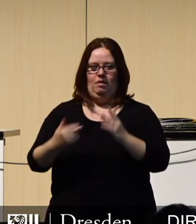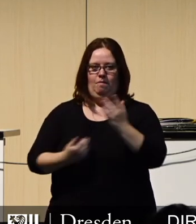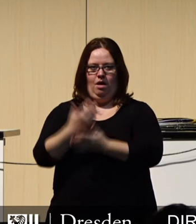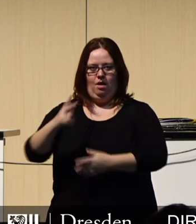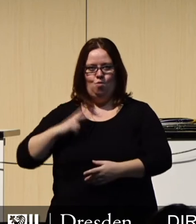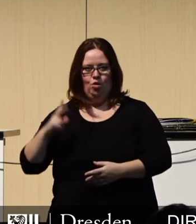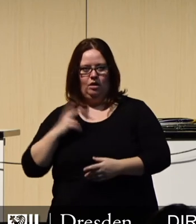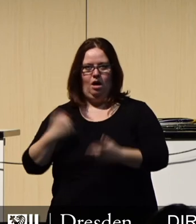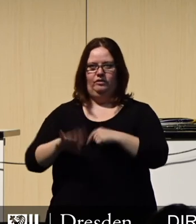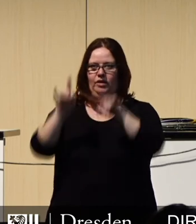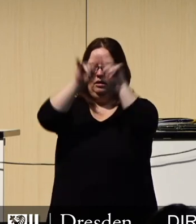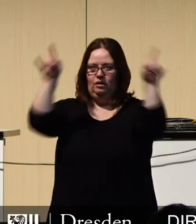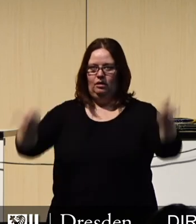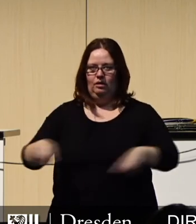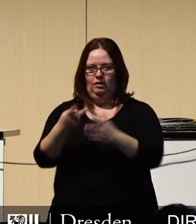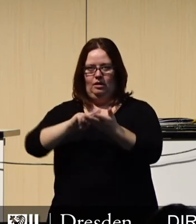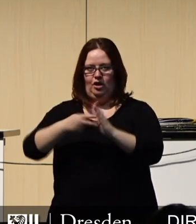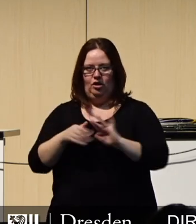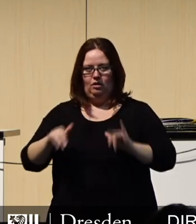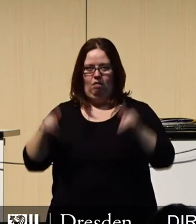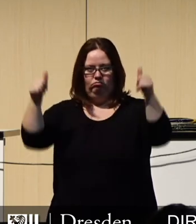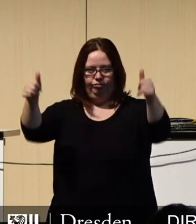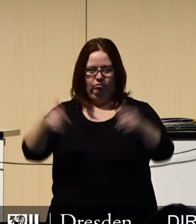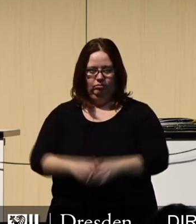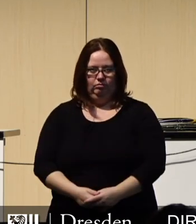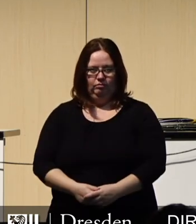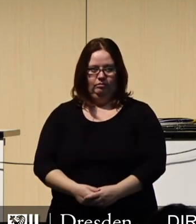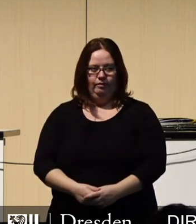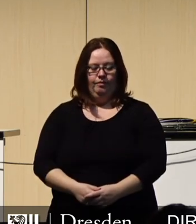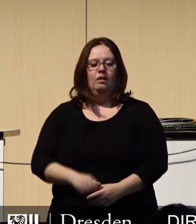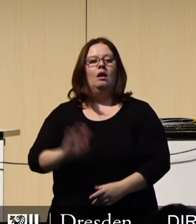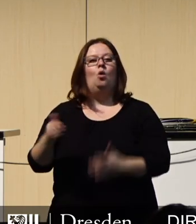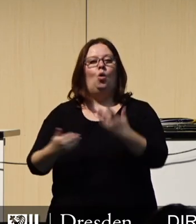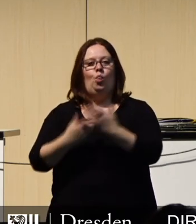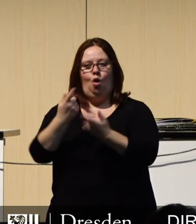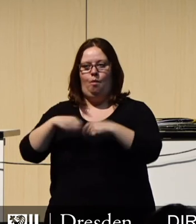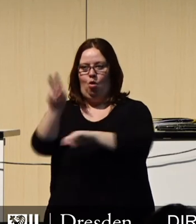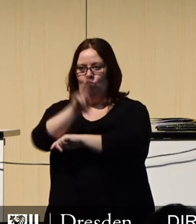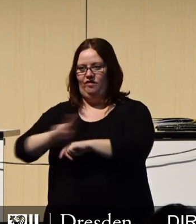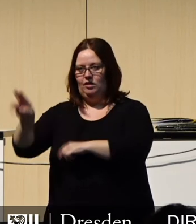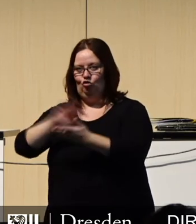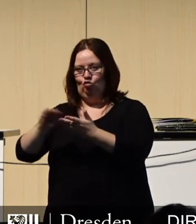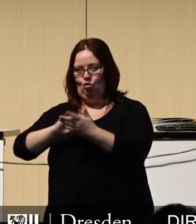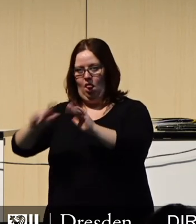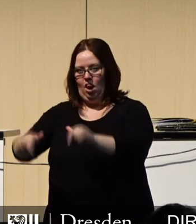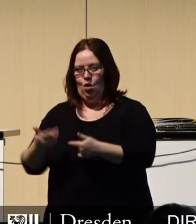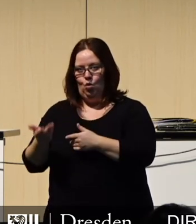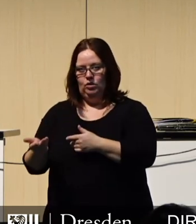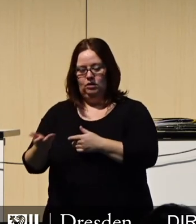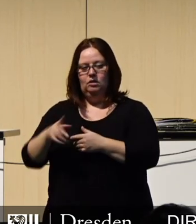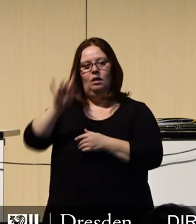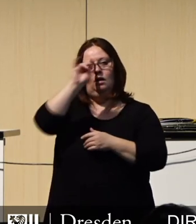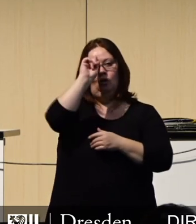Interaktions und Präsentationstechnik ausgestattet werden. Wir werden den Neubau der Universitätsschule angehen. Das